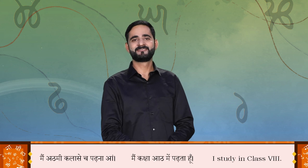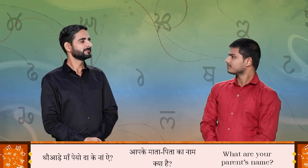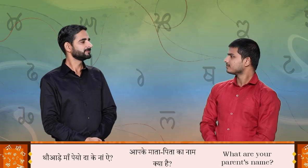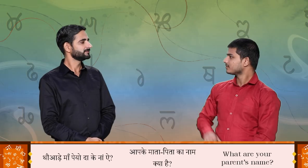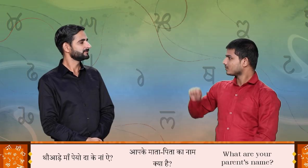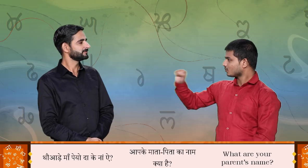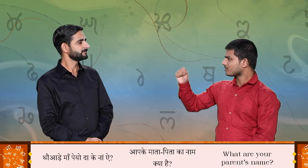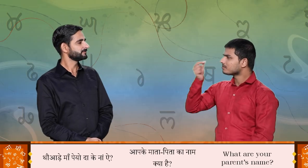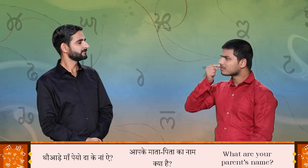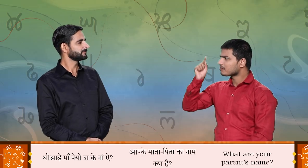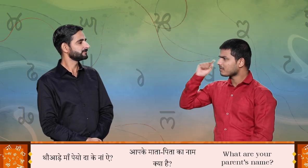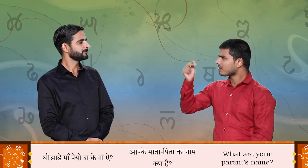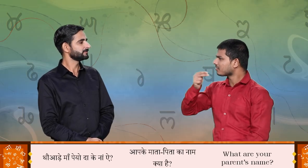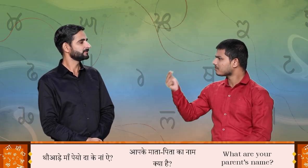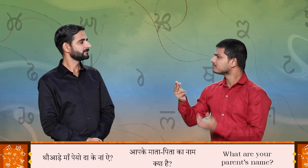थ्वड़े माप योदा के ना आए?